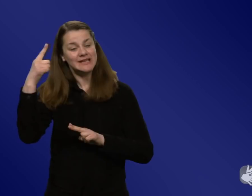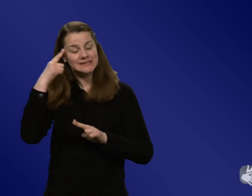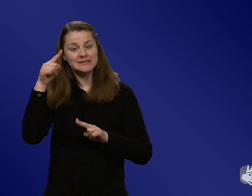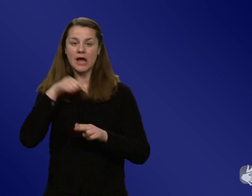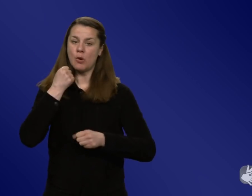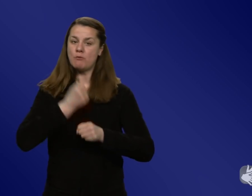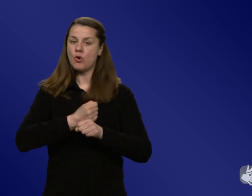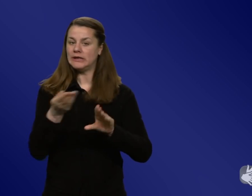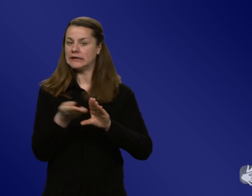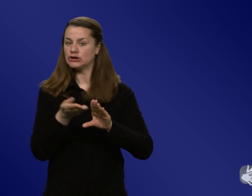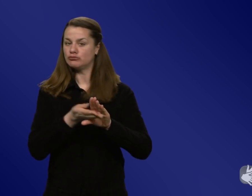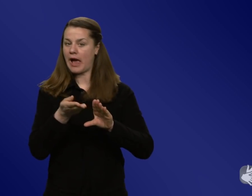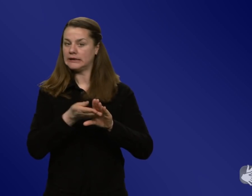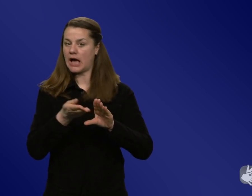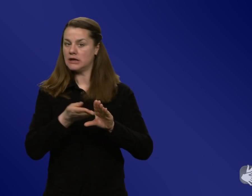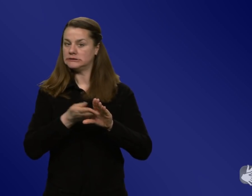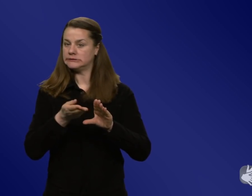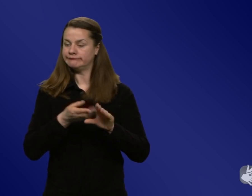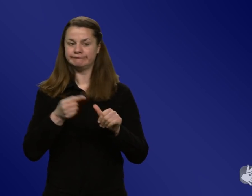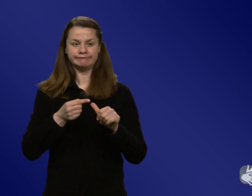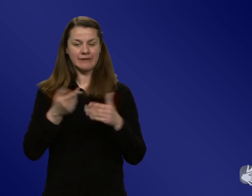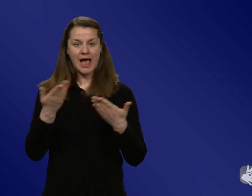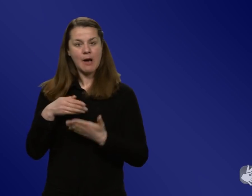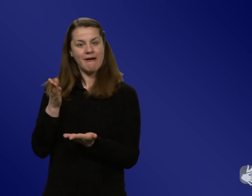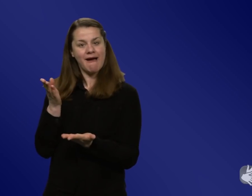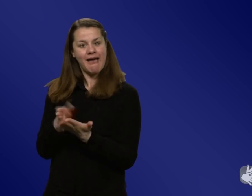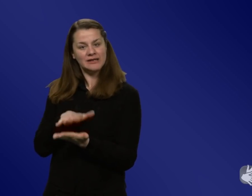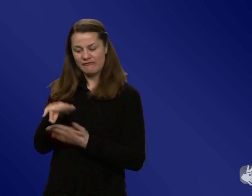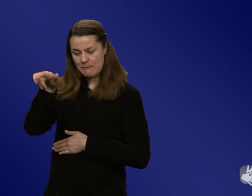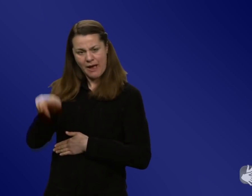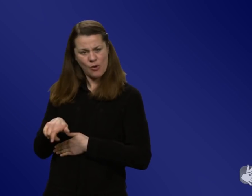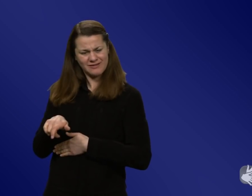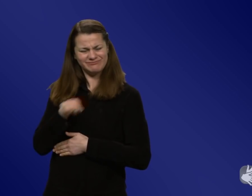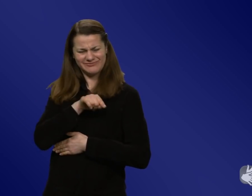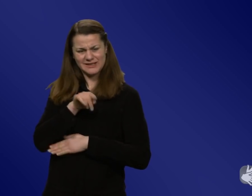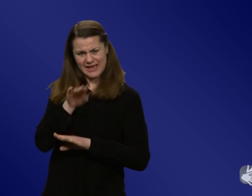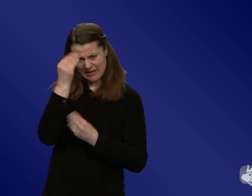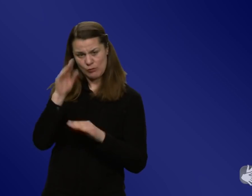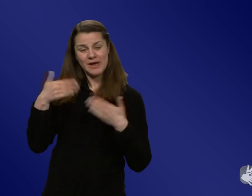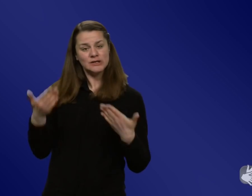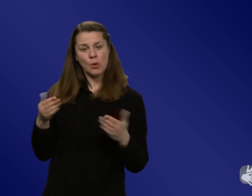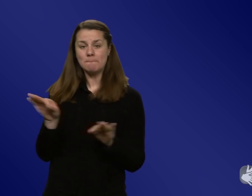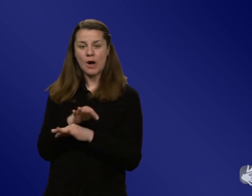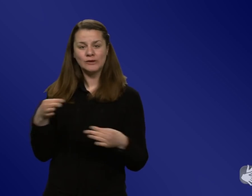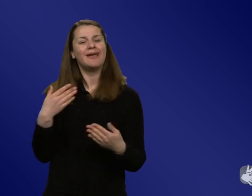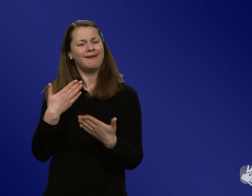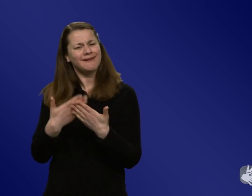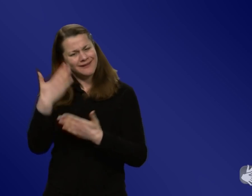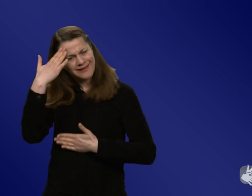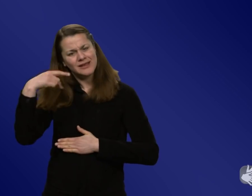das ist natürlich jetzt nicht das, was der Endnutzer sucht. Man muss sich immer vorstellen, so wie bei Good Bye Lenin, den Filmen kennen vielleicht einige, da